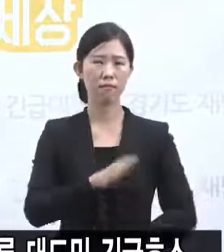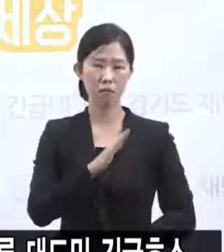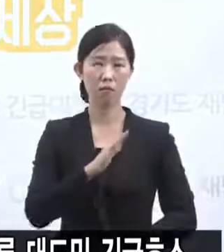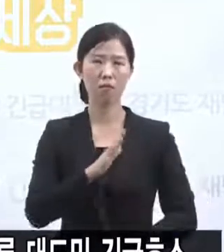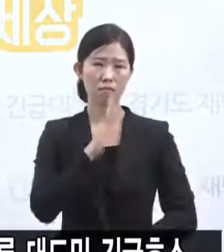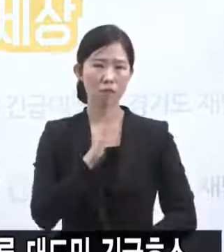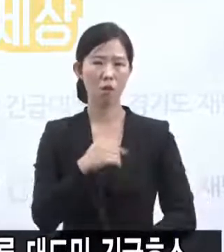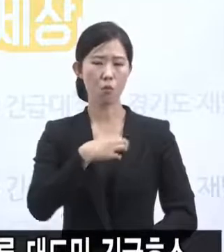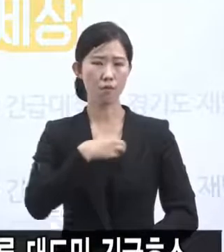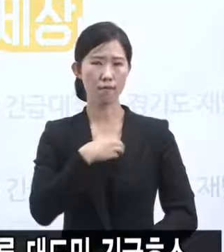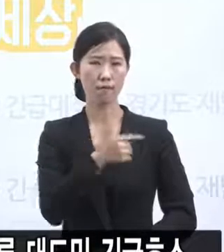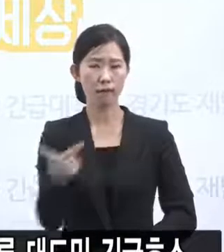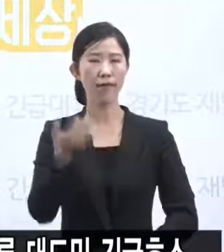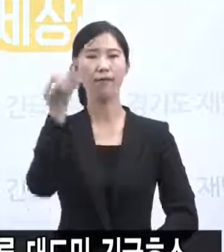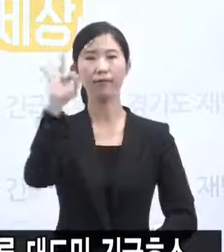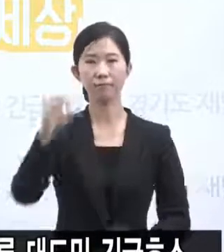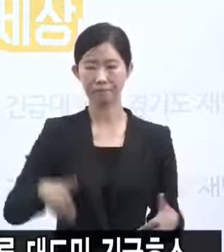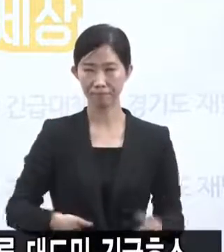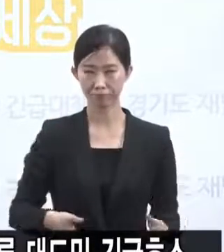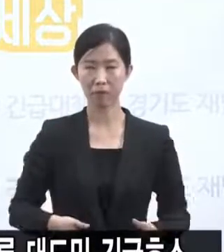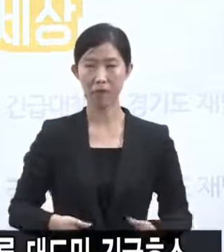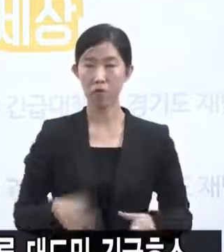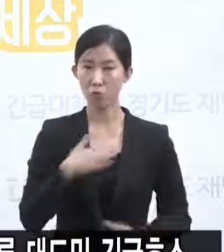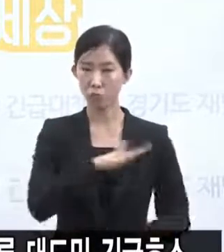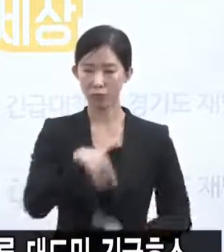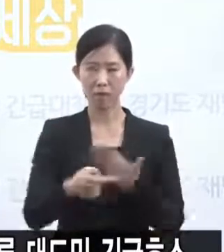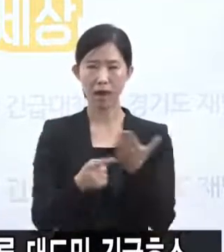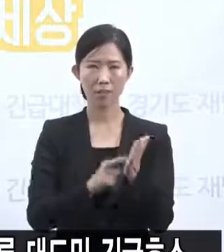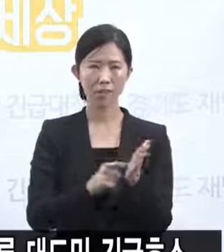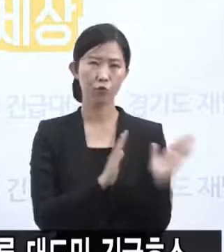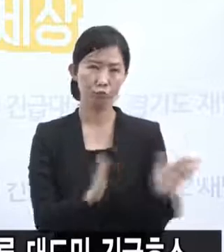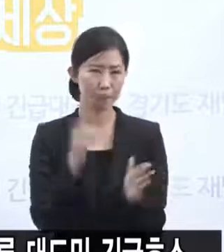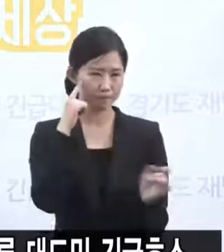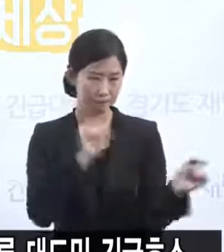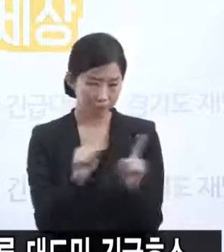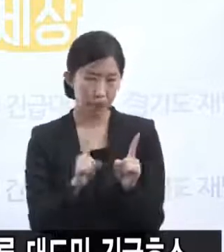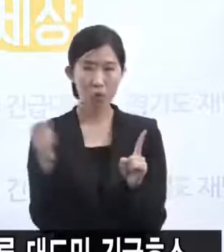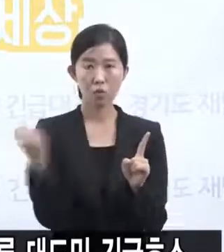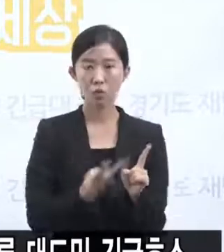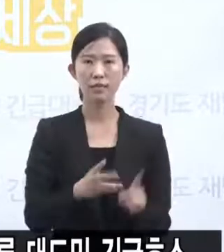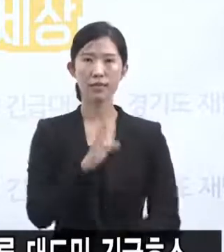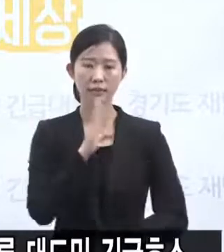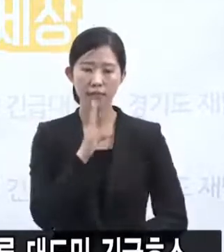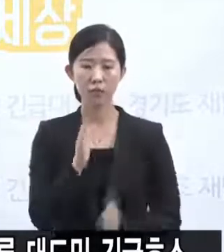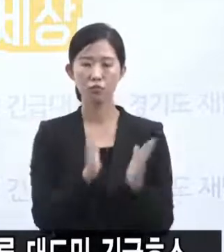인정하고 이에 따른 마음의 준비는 물론 실질적 대비를 시작해야 합니다.